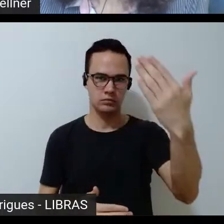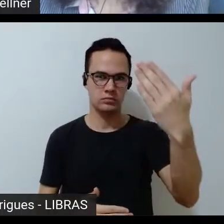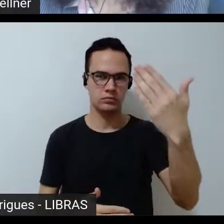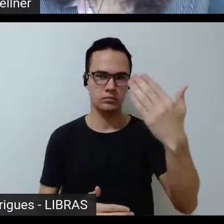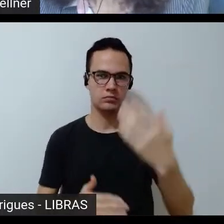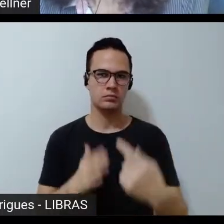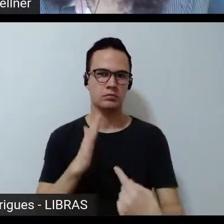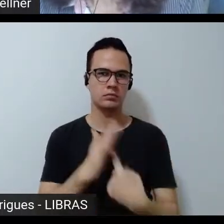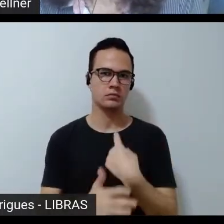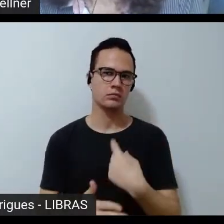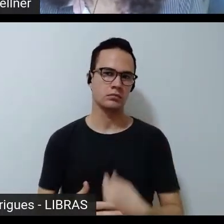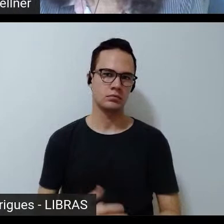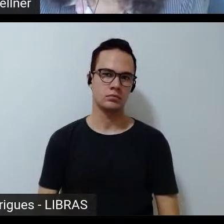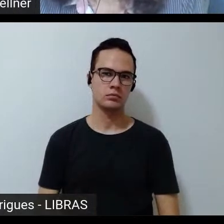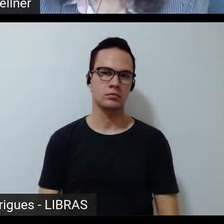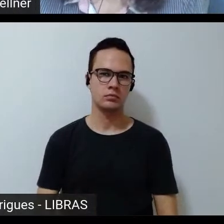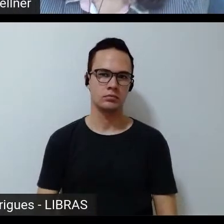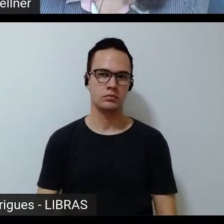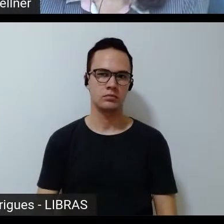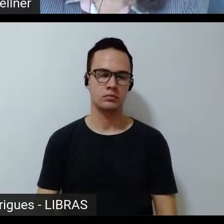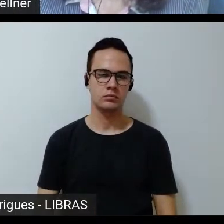quem fez